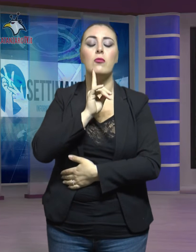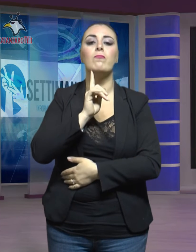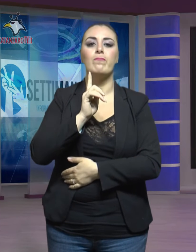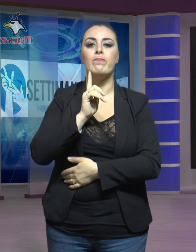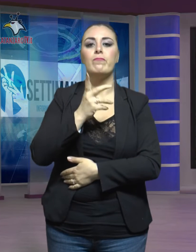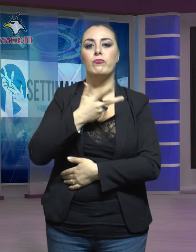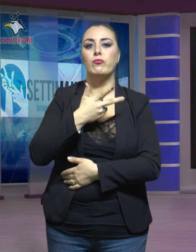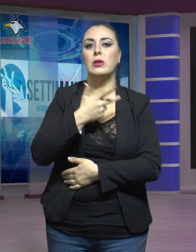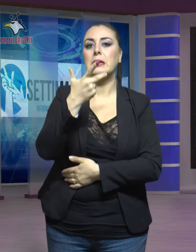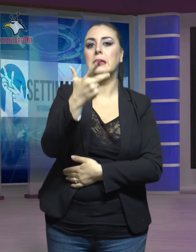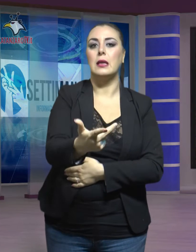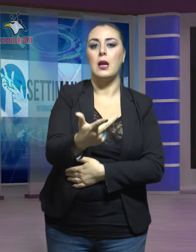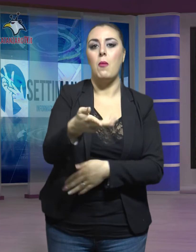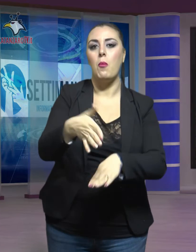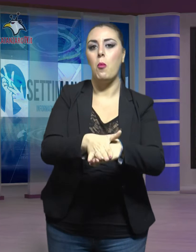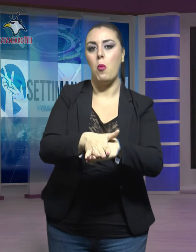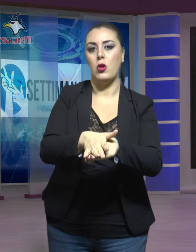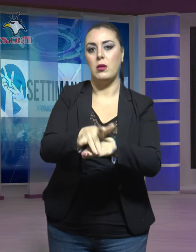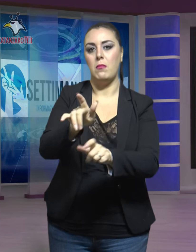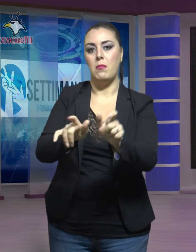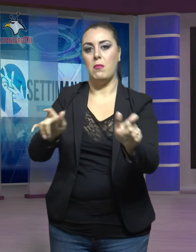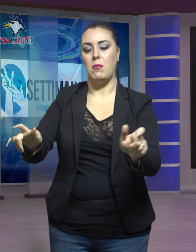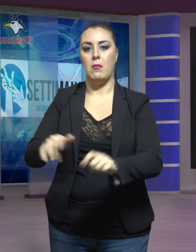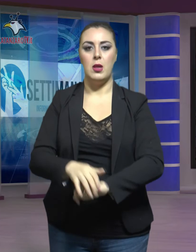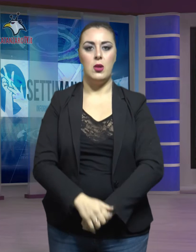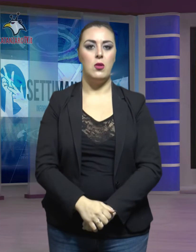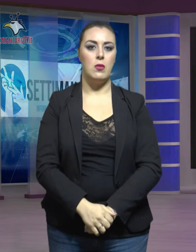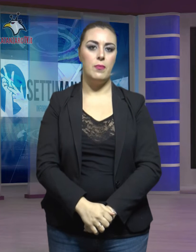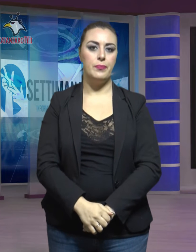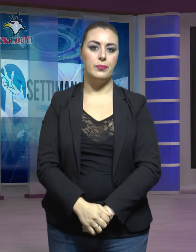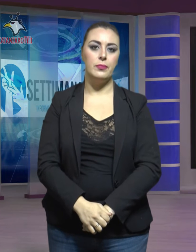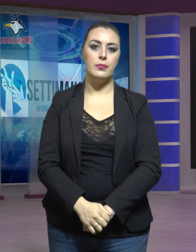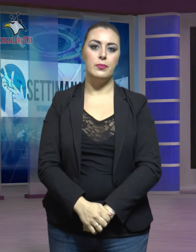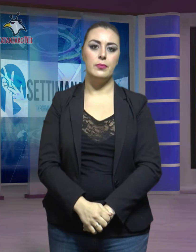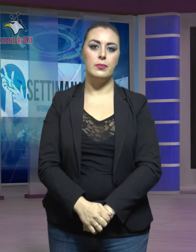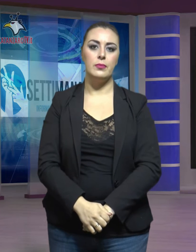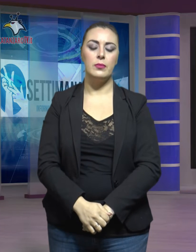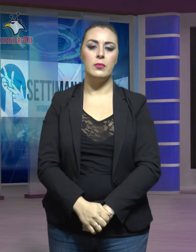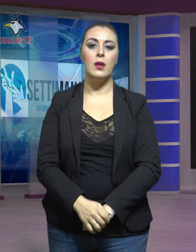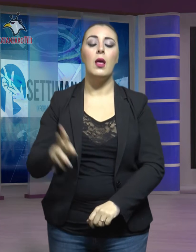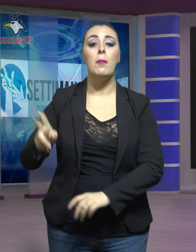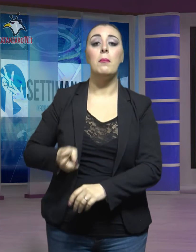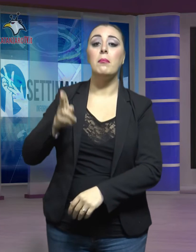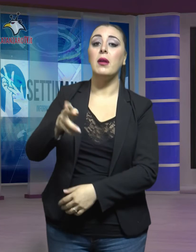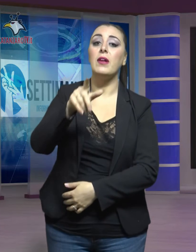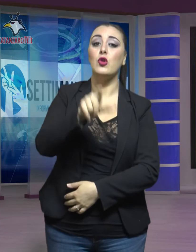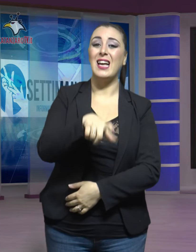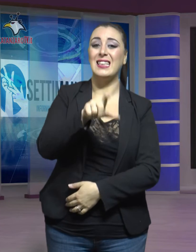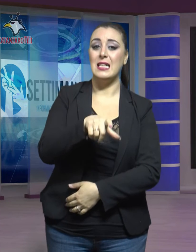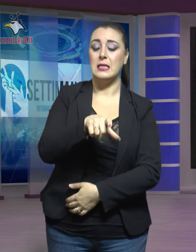morte di tre persone. Il prefetto di Catanzaro, Ferrandino, su